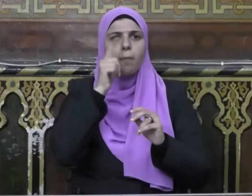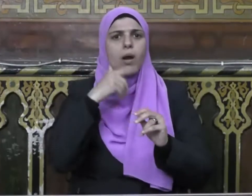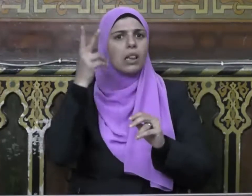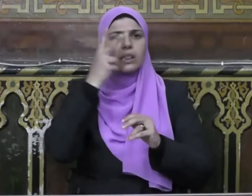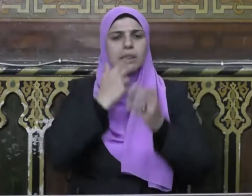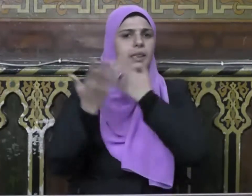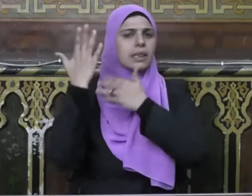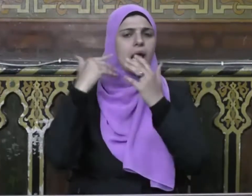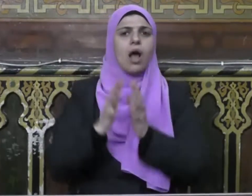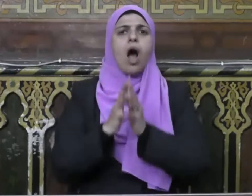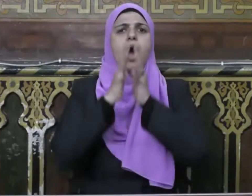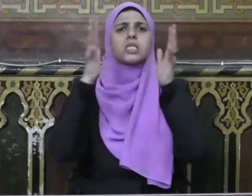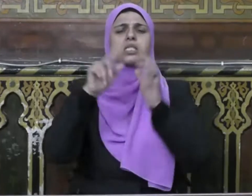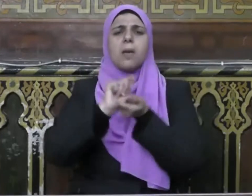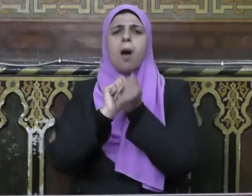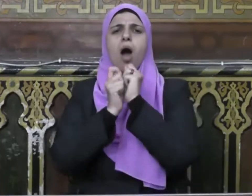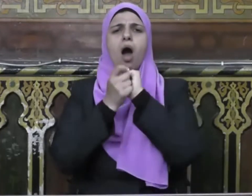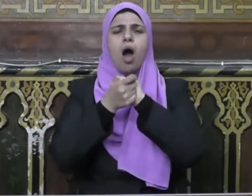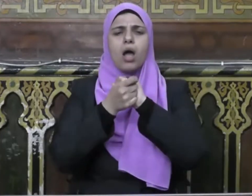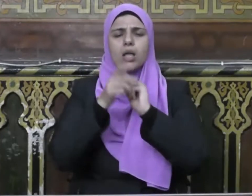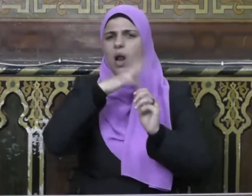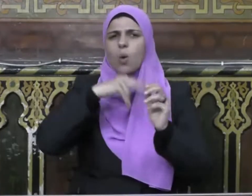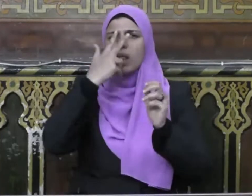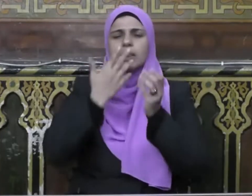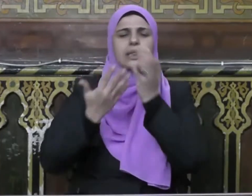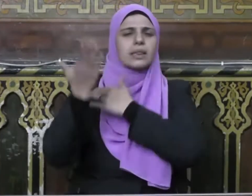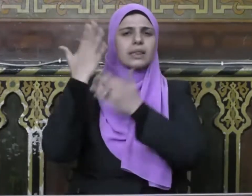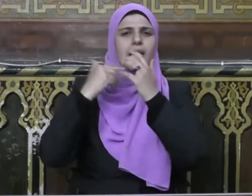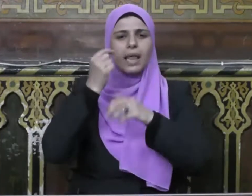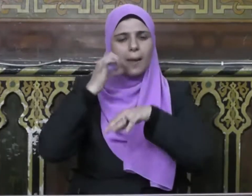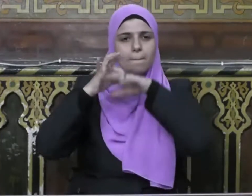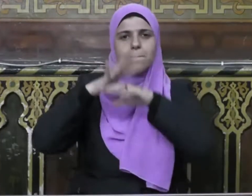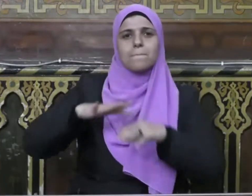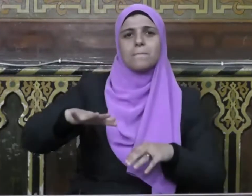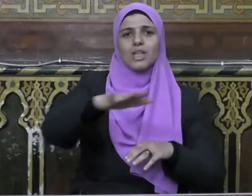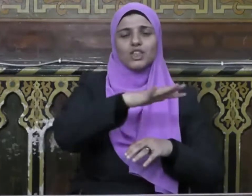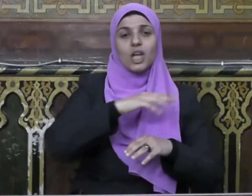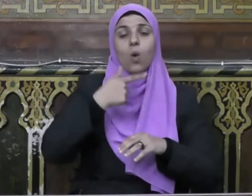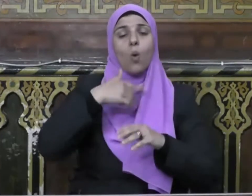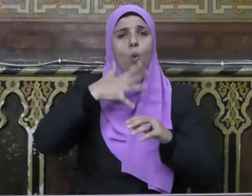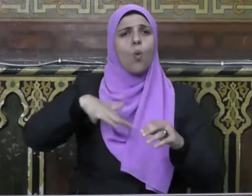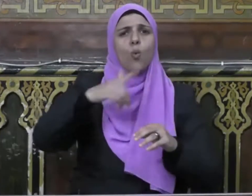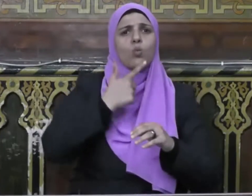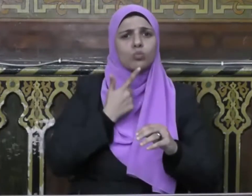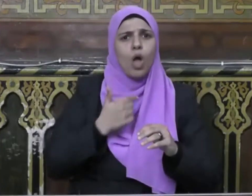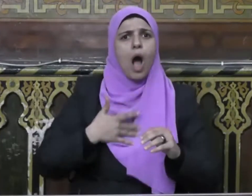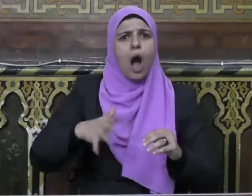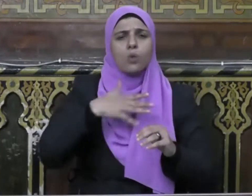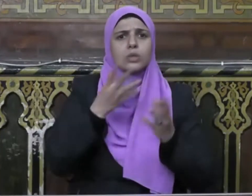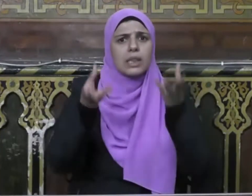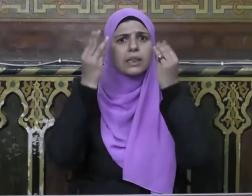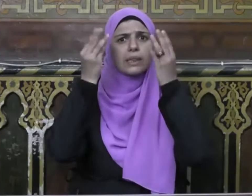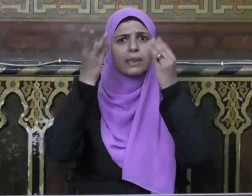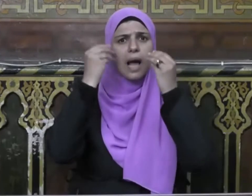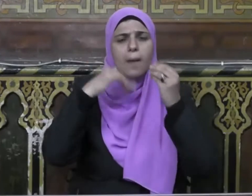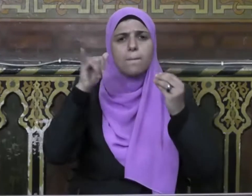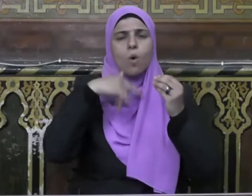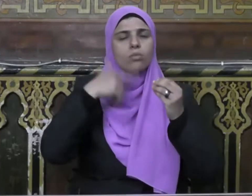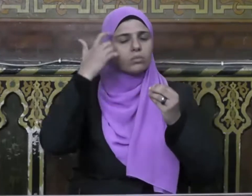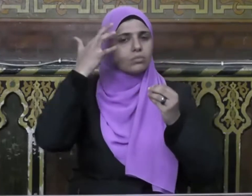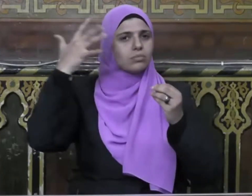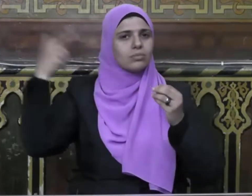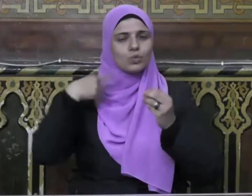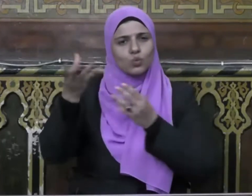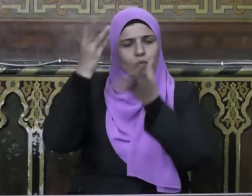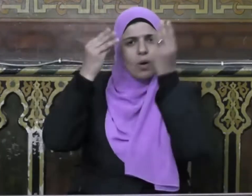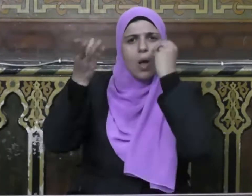تاريخيٌ عظيم غير مجرى التاريخ البشري ونحن في حاجةٍ ماسة إلى أن